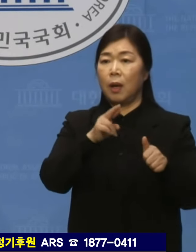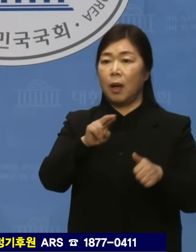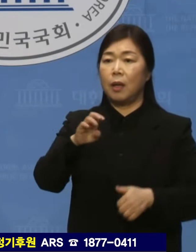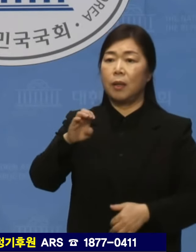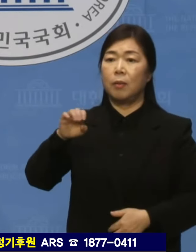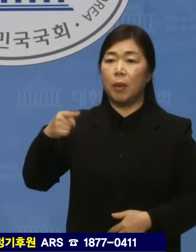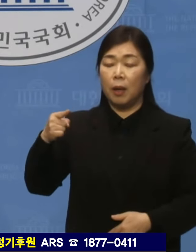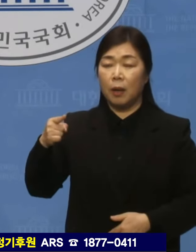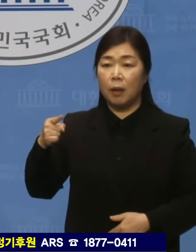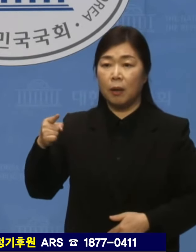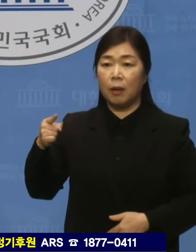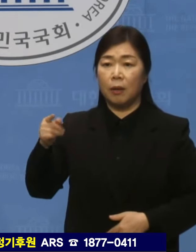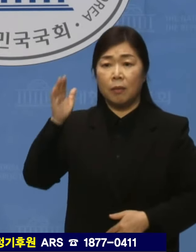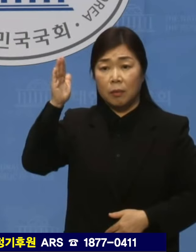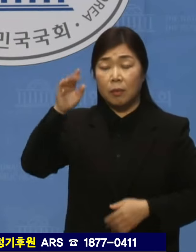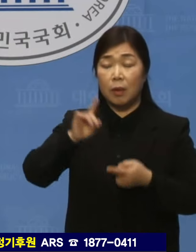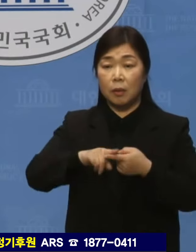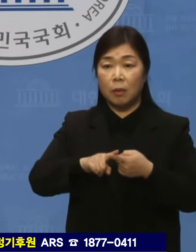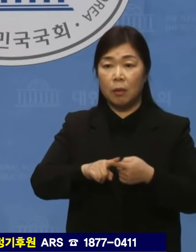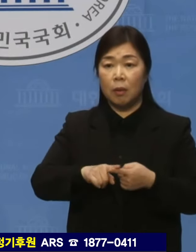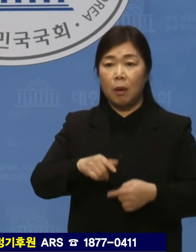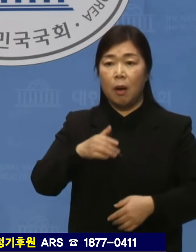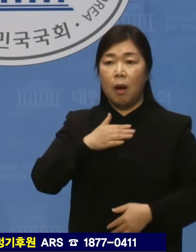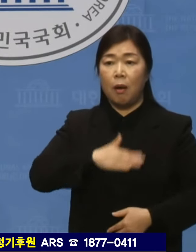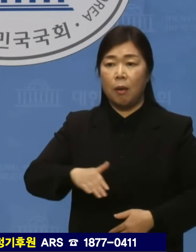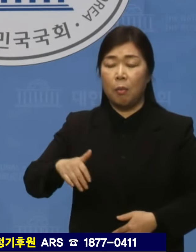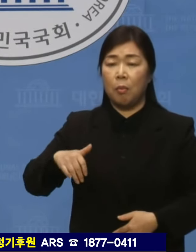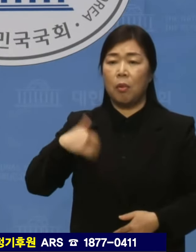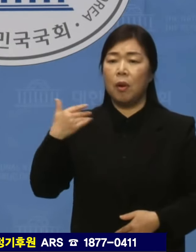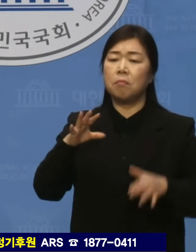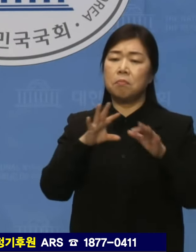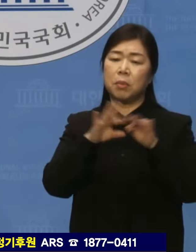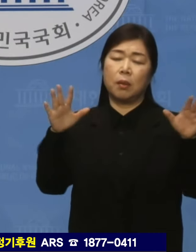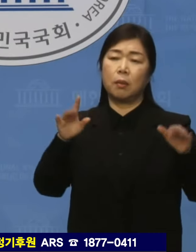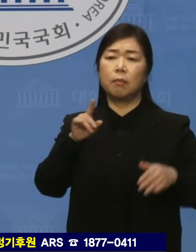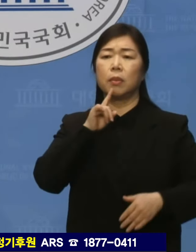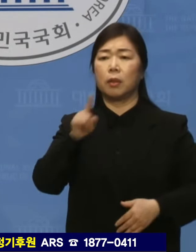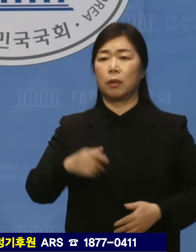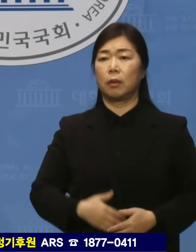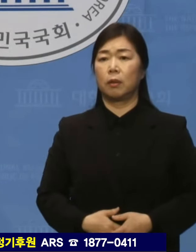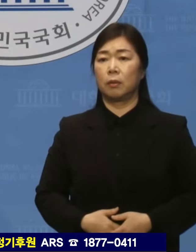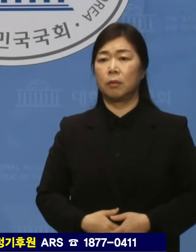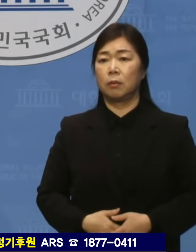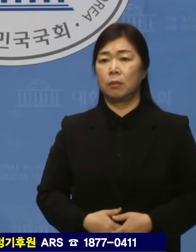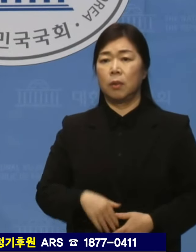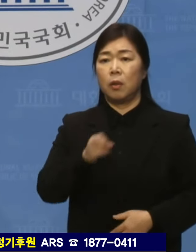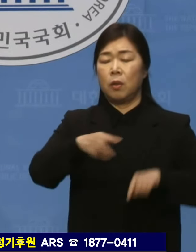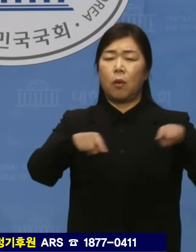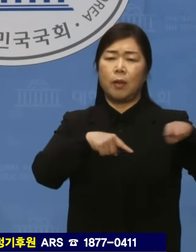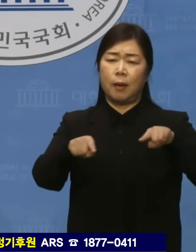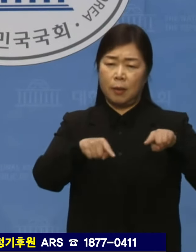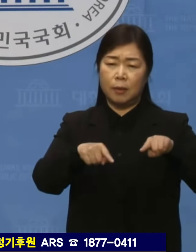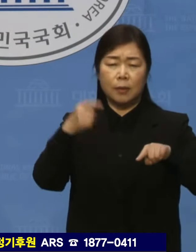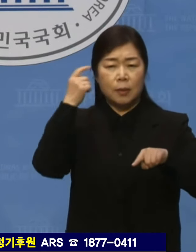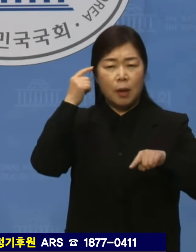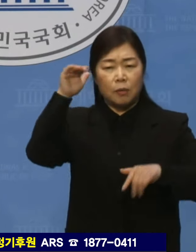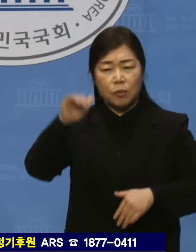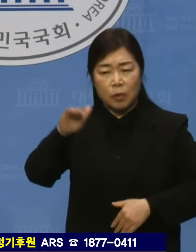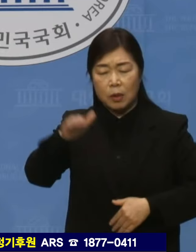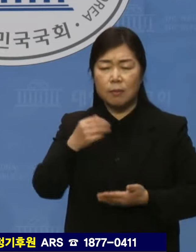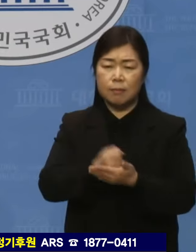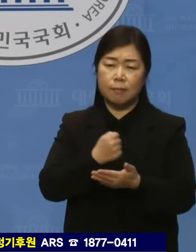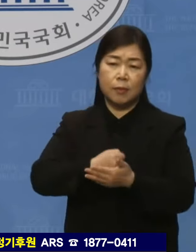모르면 어떠냐는 말로 자신의 무지를 드러냈습니다. 집권 여당의 천박한 인식 수준에